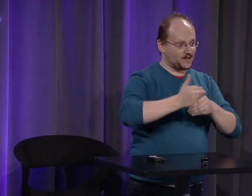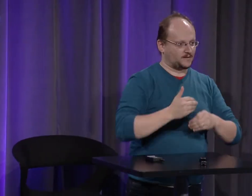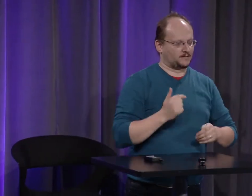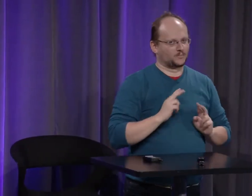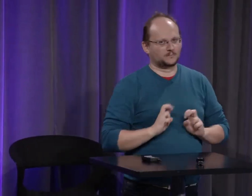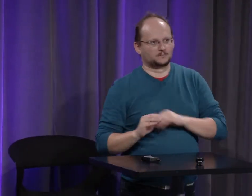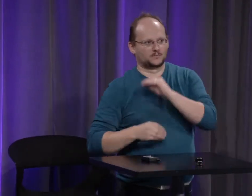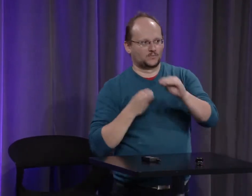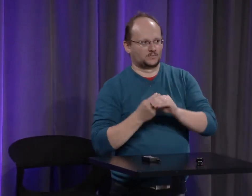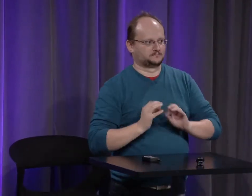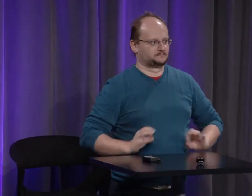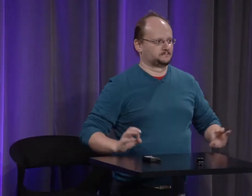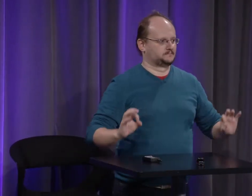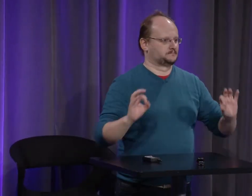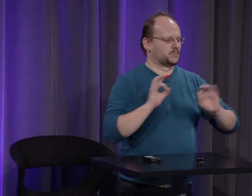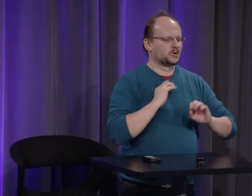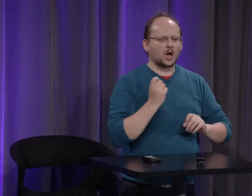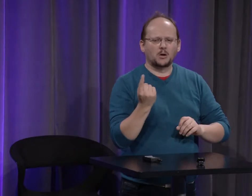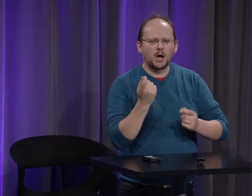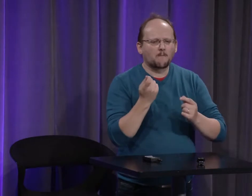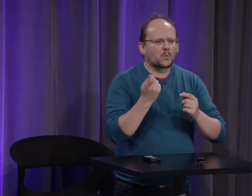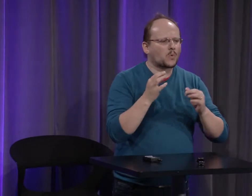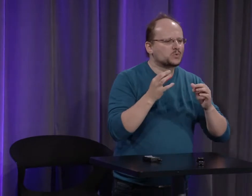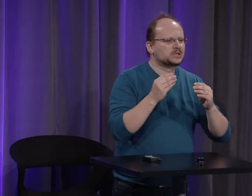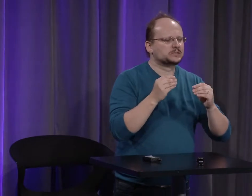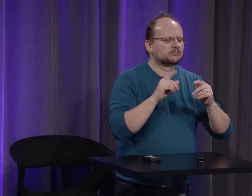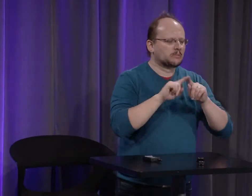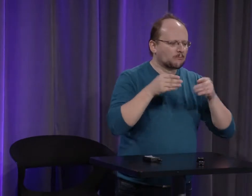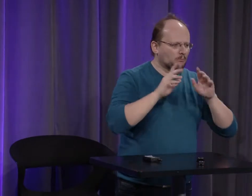des gens qui s'intéressent à l'histoire des sourds pendant l'époque médiévale il y en a très très peu